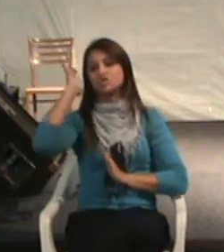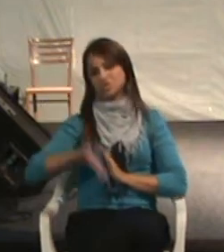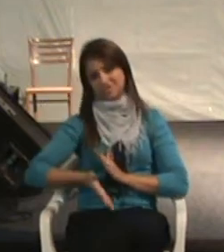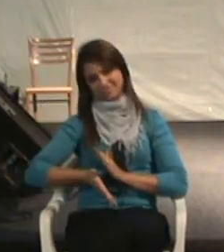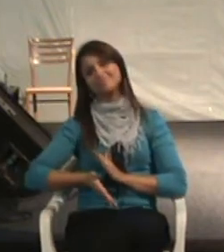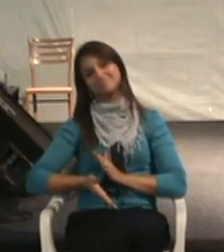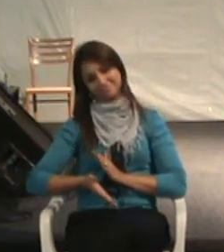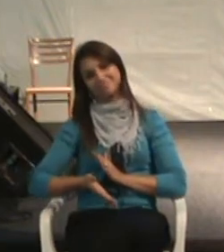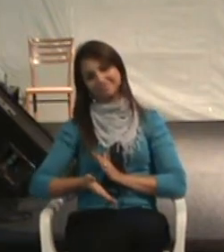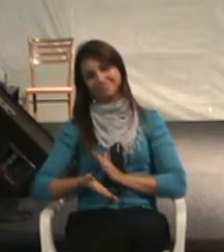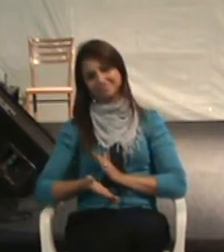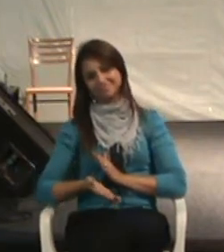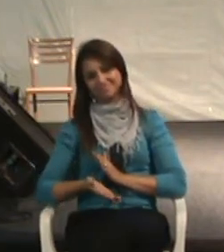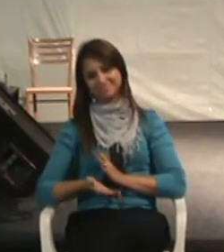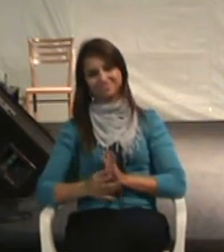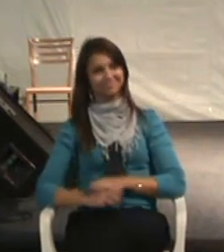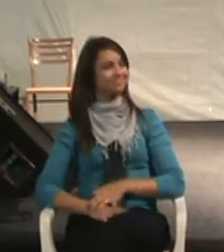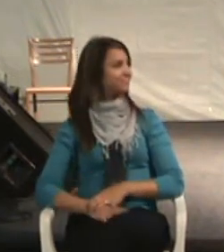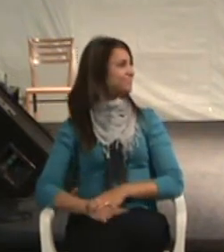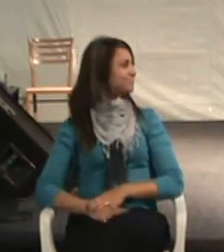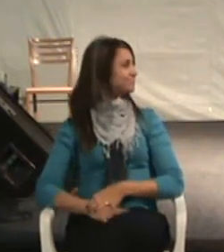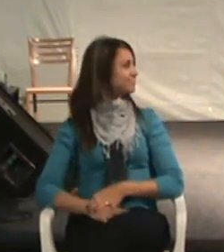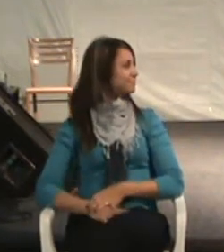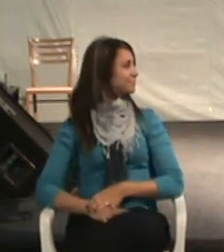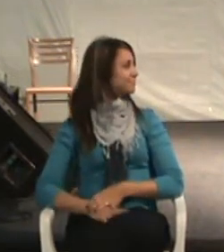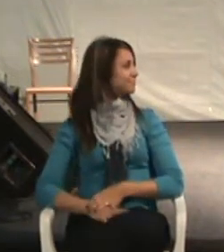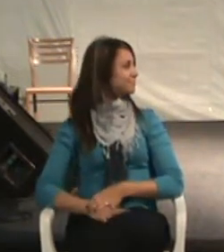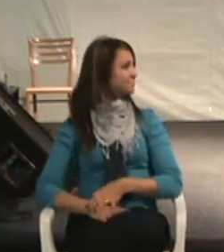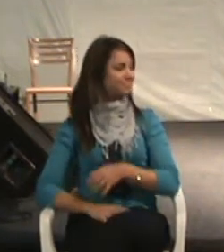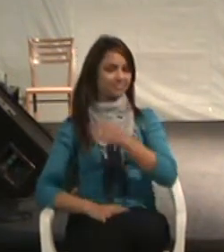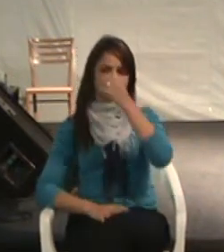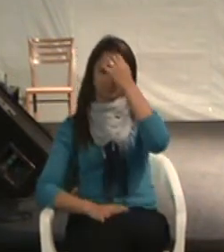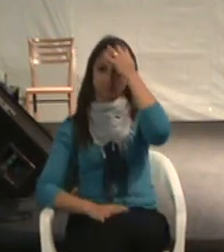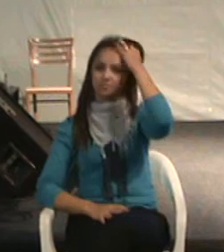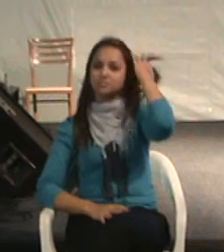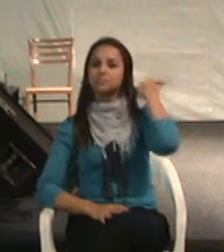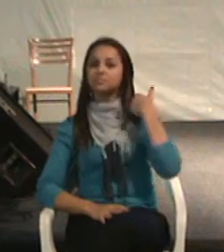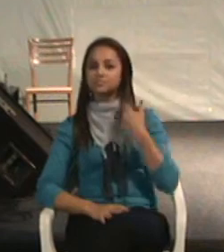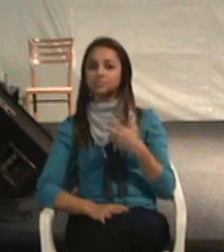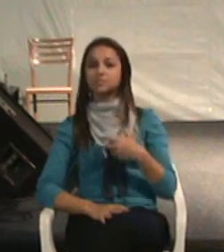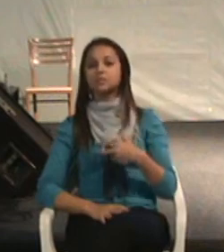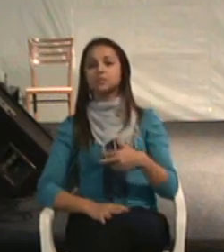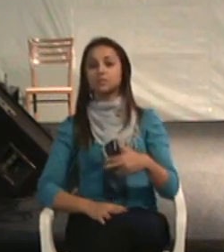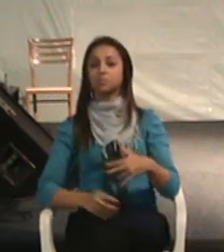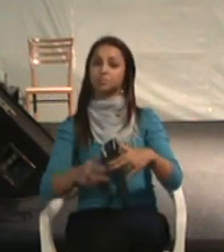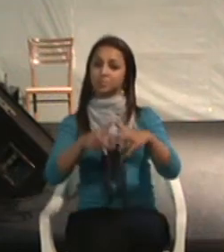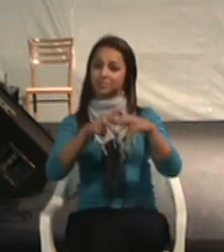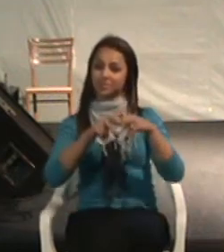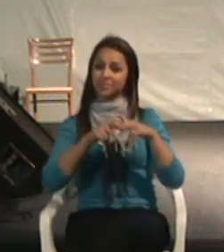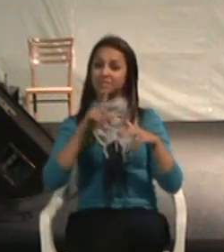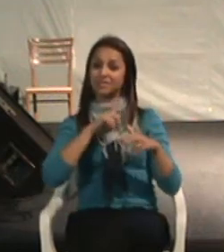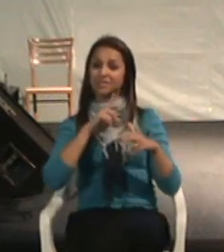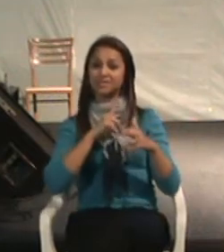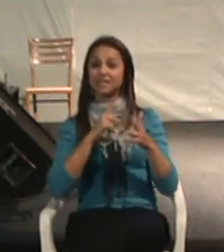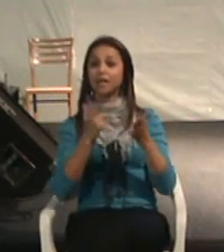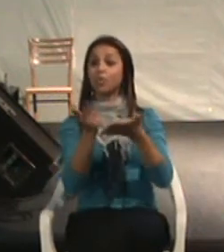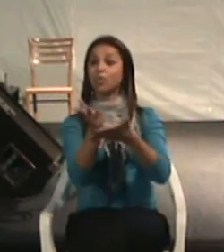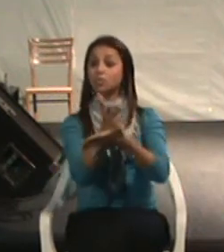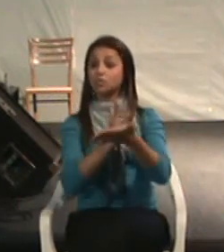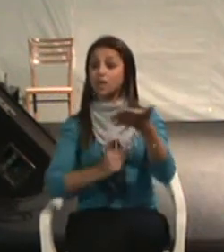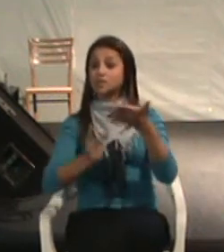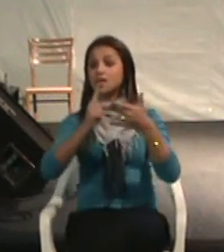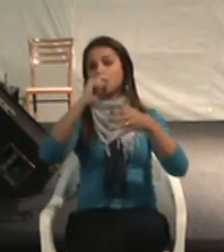Certo? Então, olha só. Neste sentido que nós temos o desenho universal.